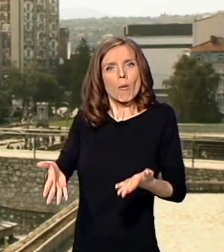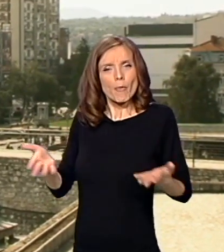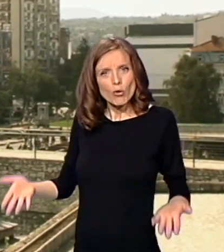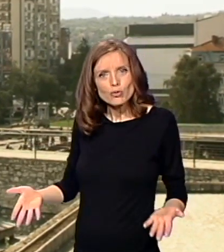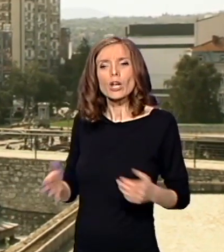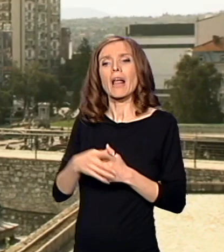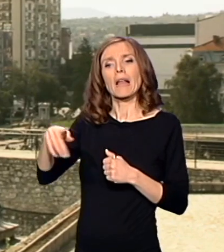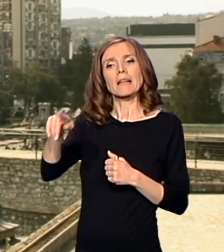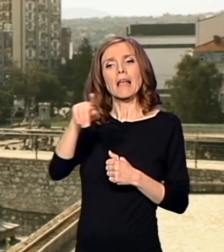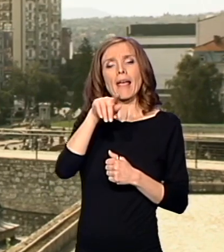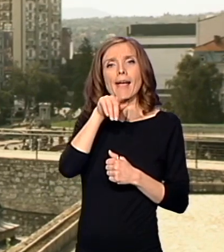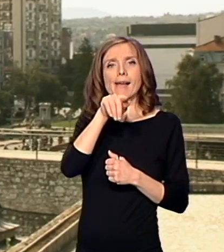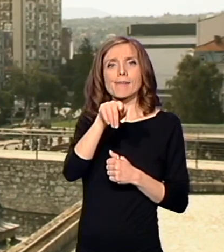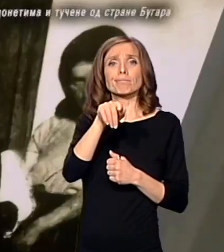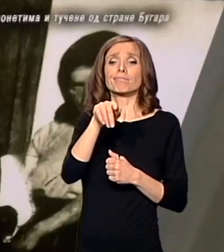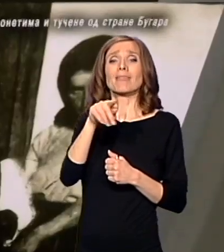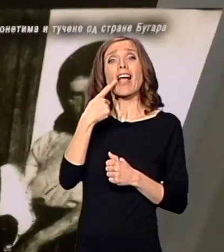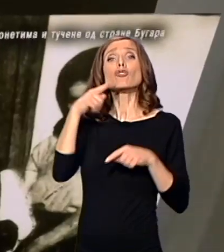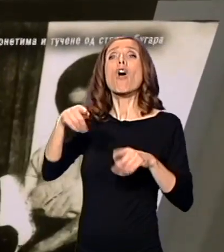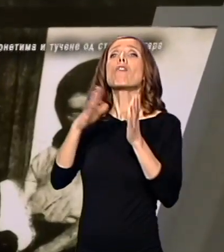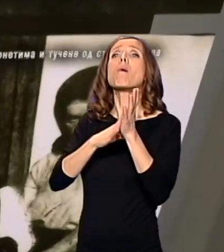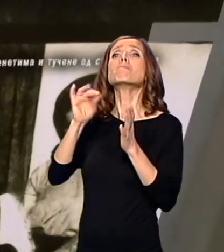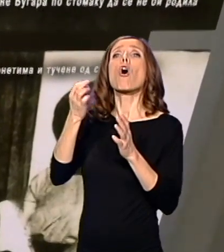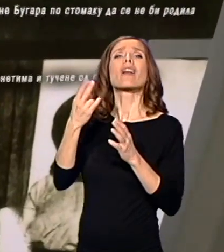ova teritorija zapravo bugar Morava.